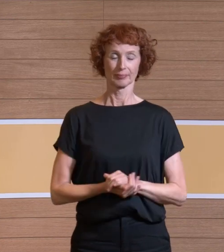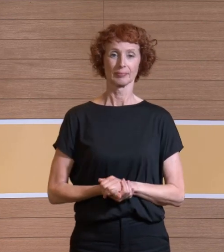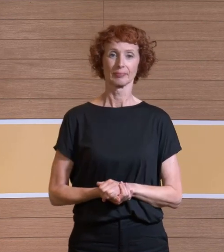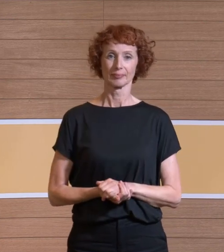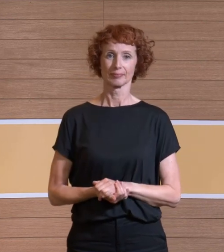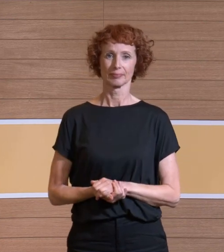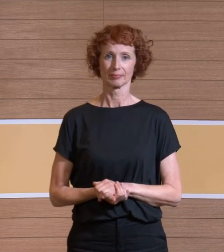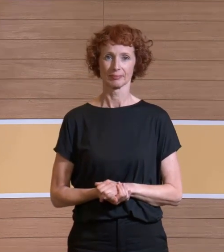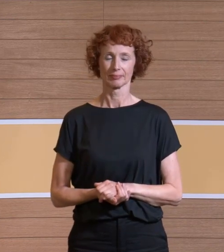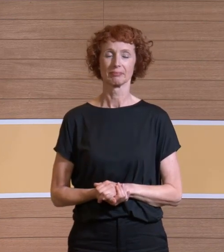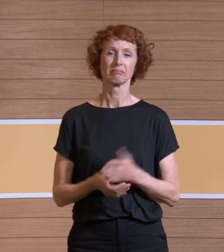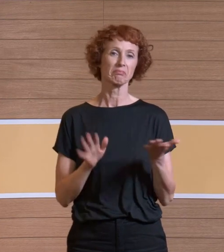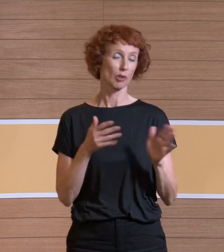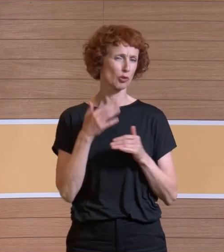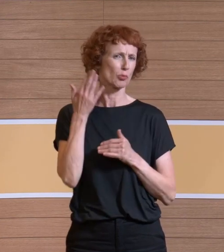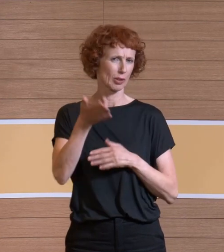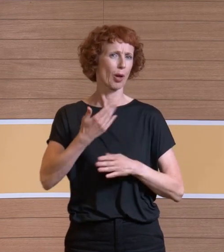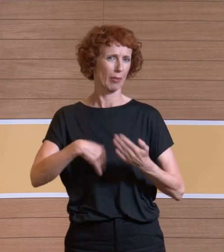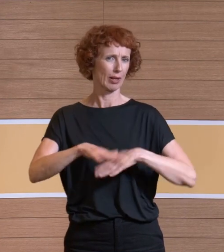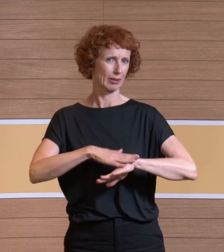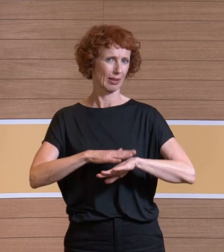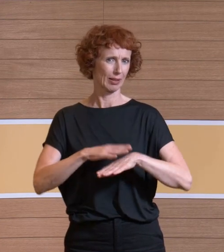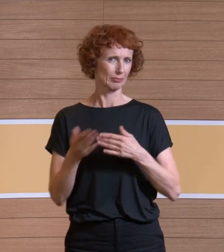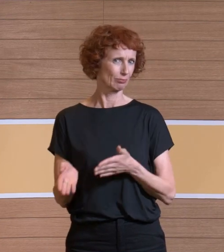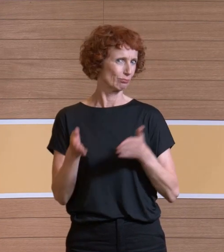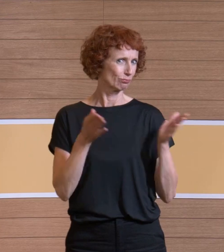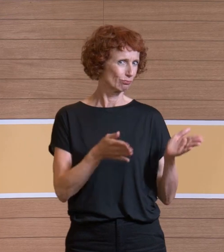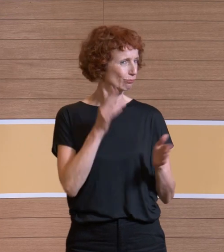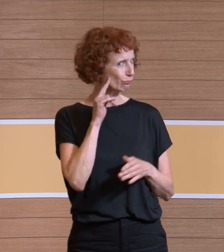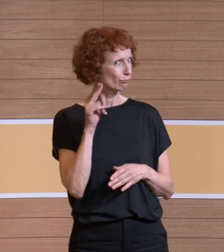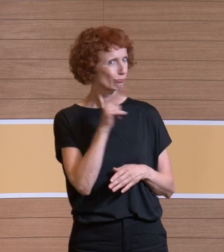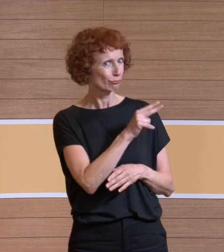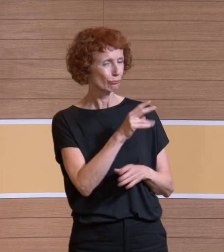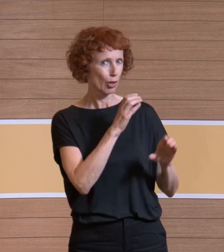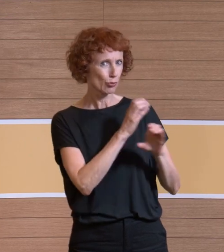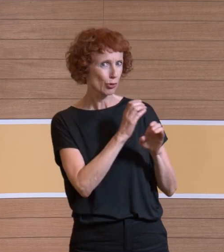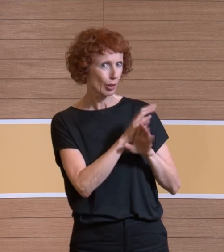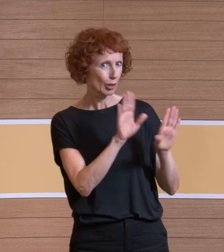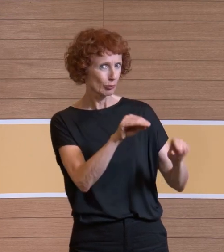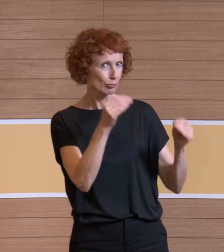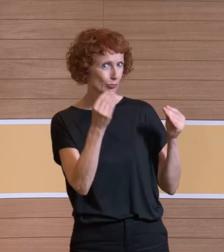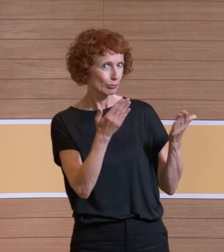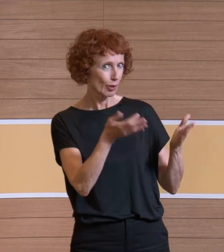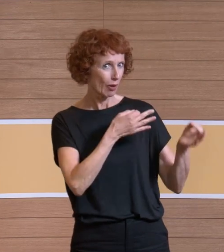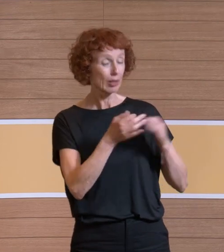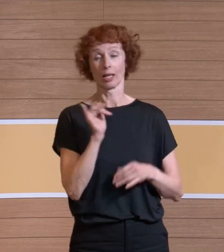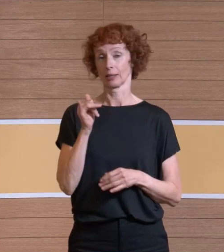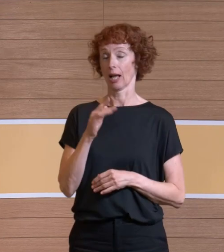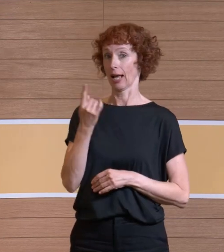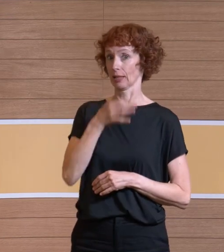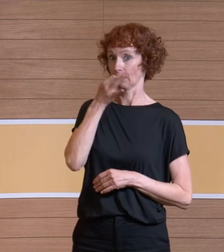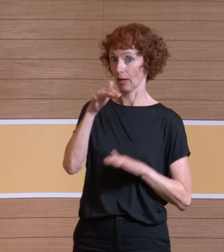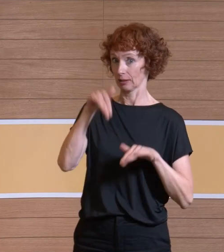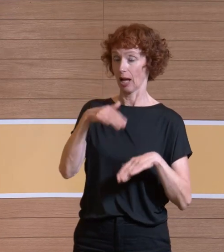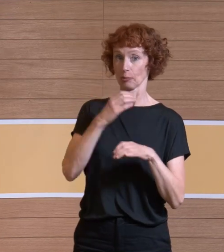Ansonsten haben wir vielleicht gleich noch einen Moment Zeit. Frau Kuhnert, schaue zu Ihnen. Hat der Chat sich gemeldet? Ja, es gibt tatsächlich eine Frage